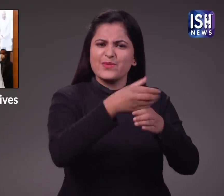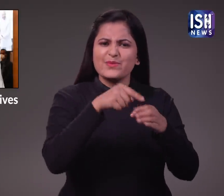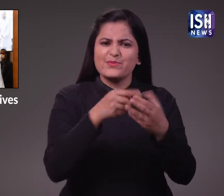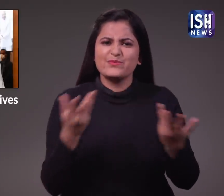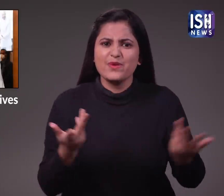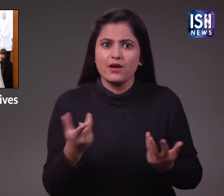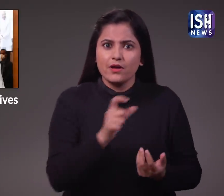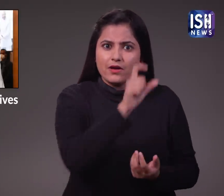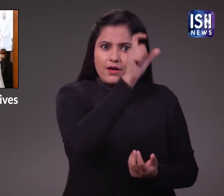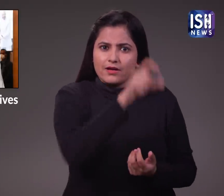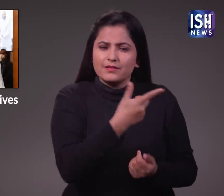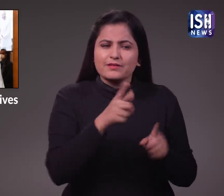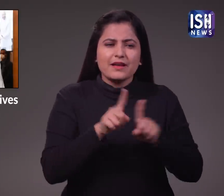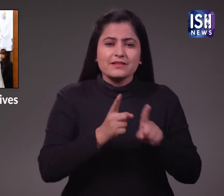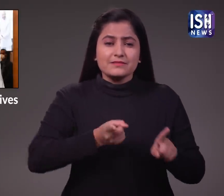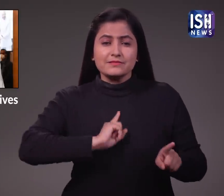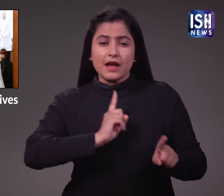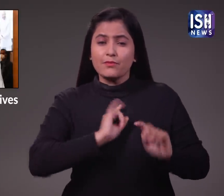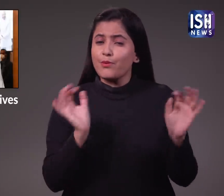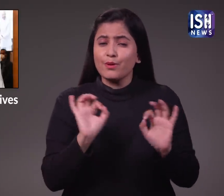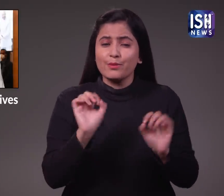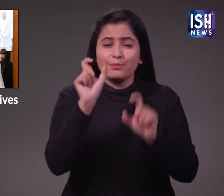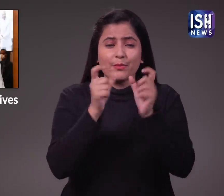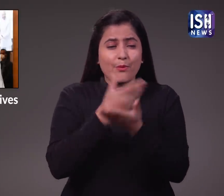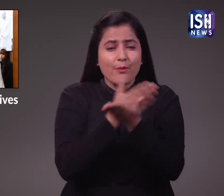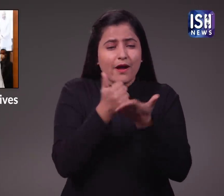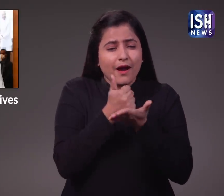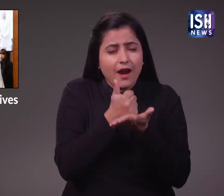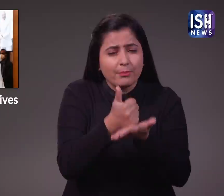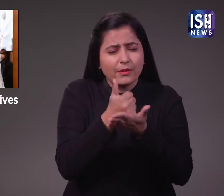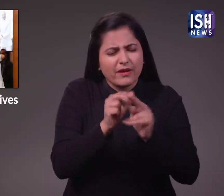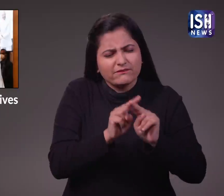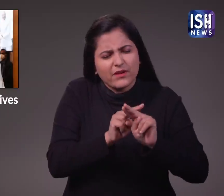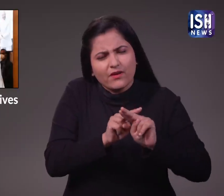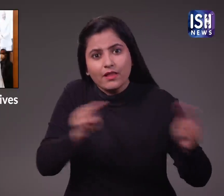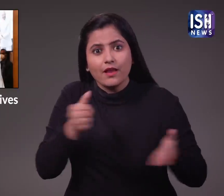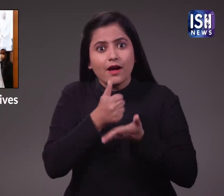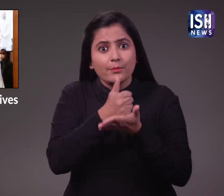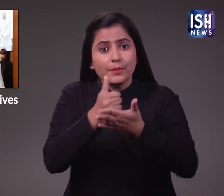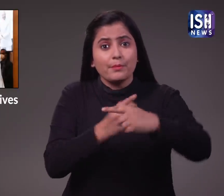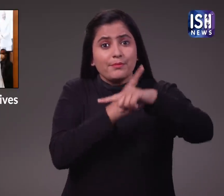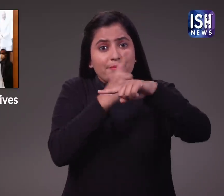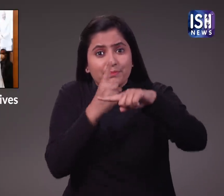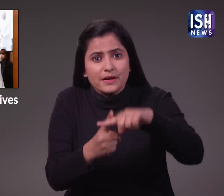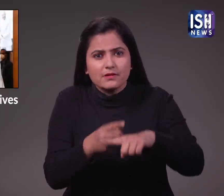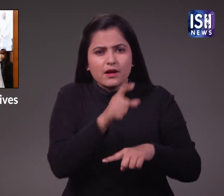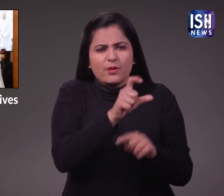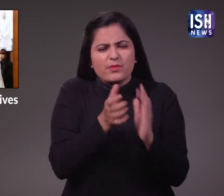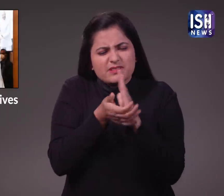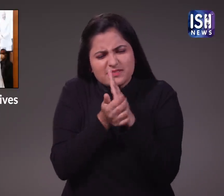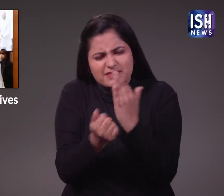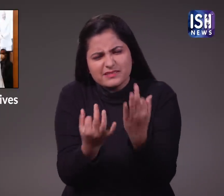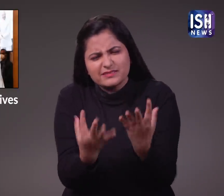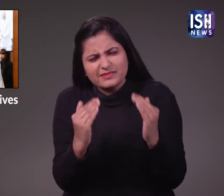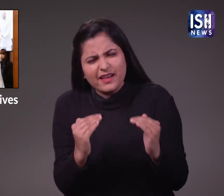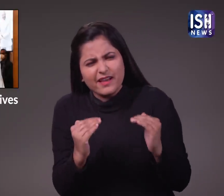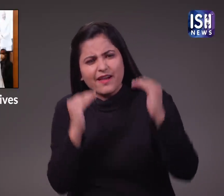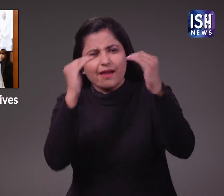गरीबों की मदद करने में उनके निस्वात योगदान और योग के प्रती उनके समर्पन के कारण उन्हें ये पुरसकार दिया गया है